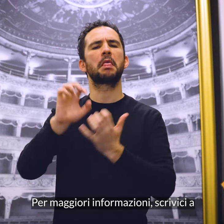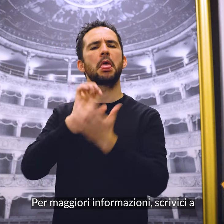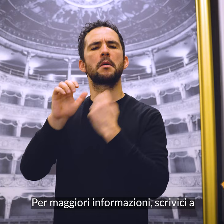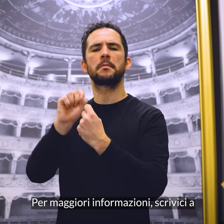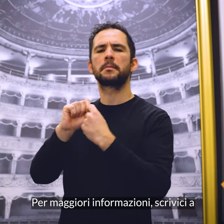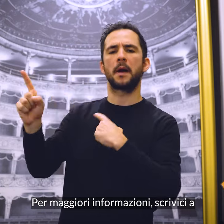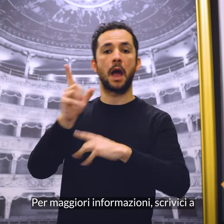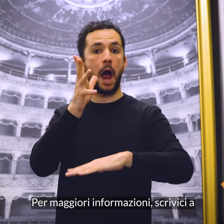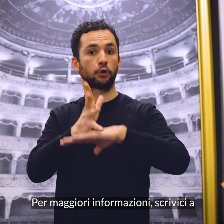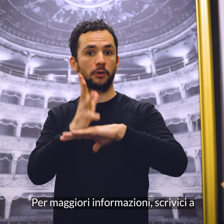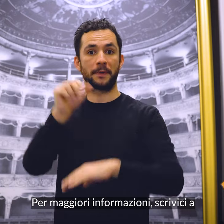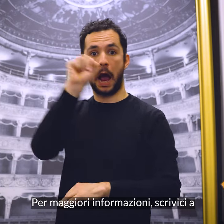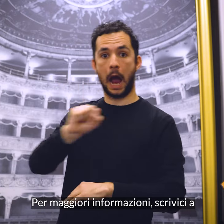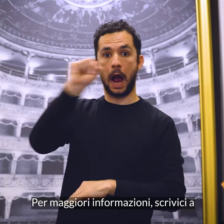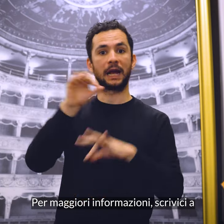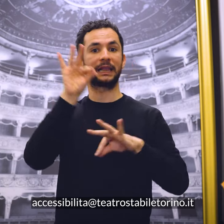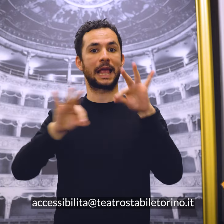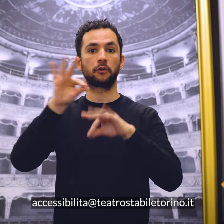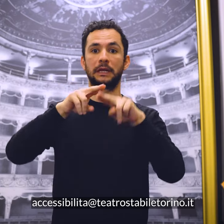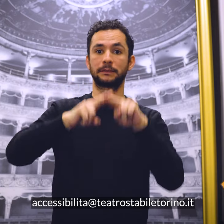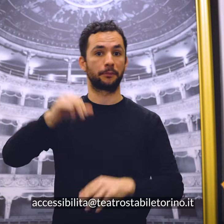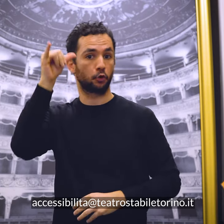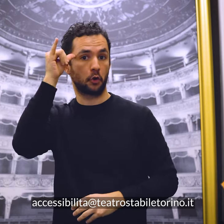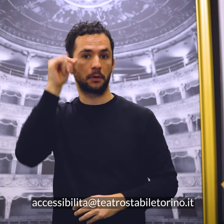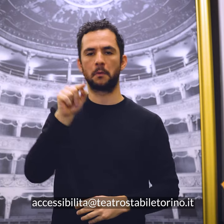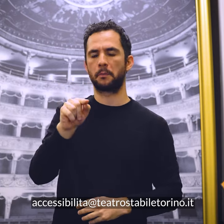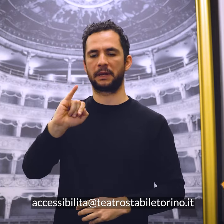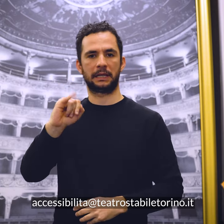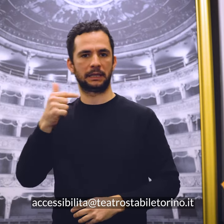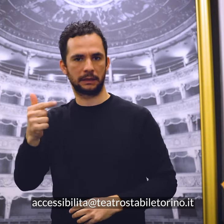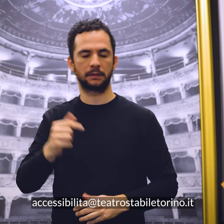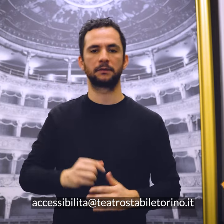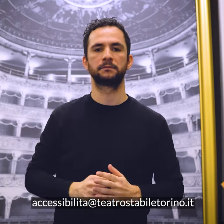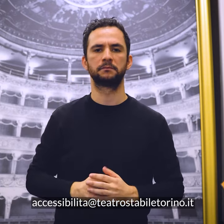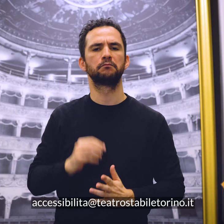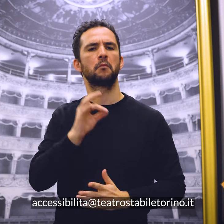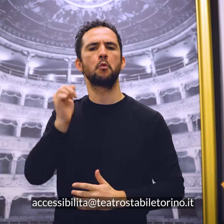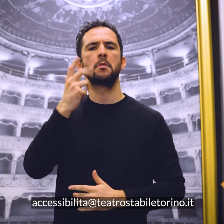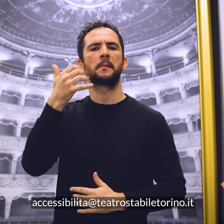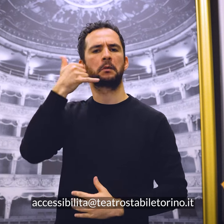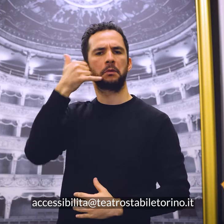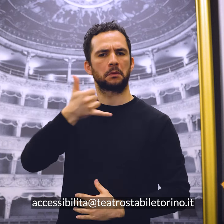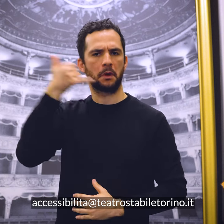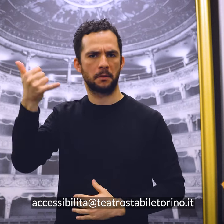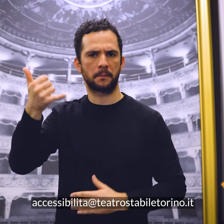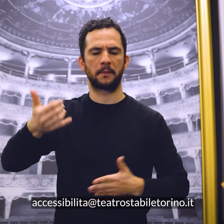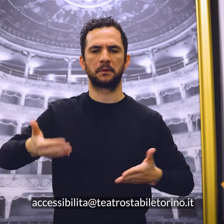informazioni scrivici a accessibilità-teatrostabile-torino.it o